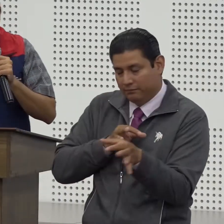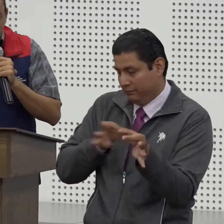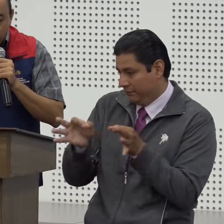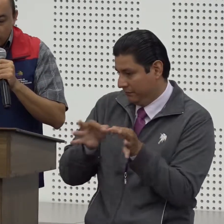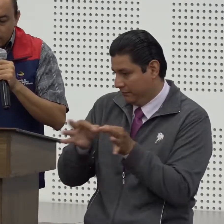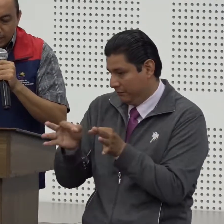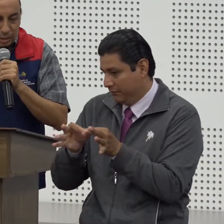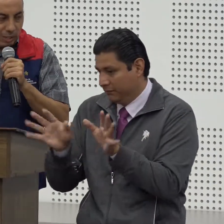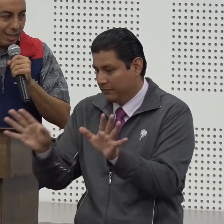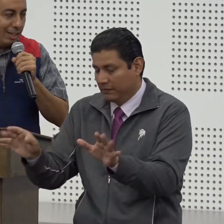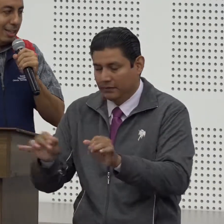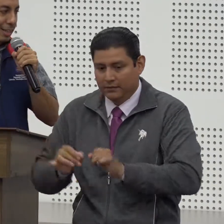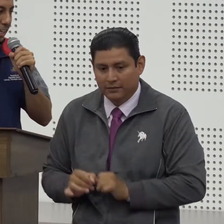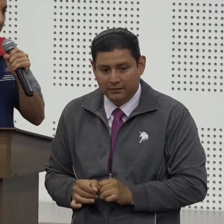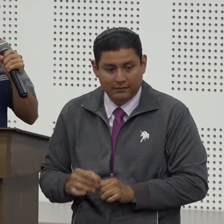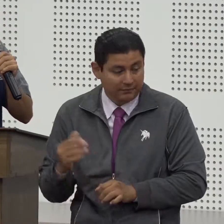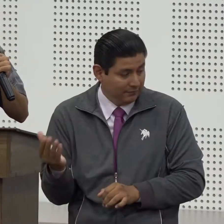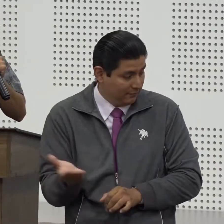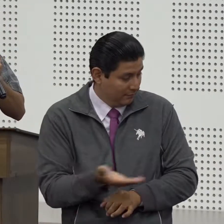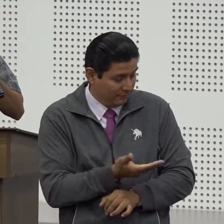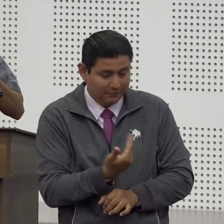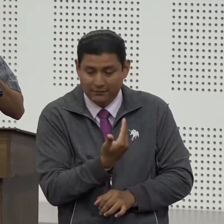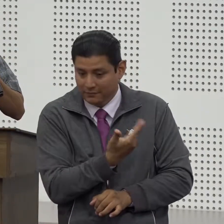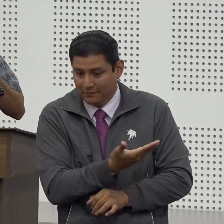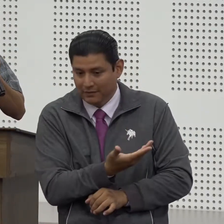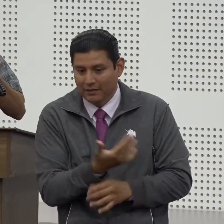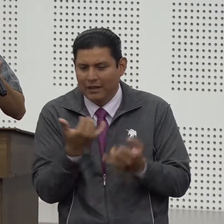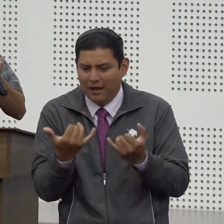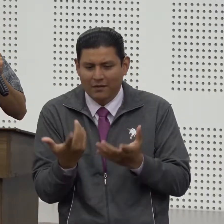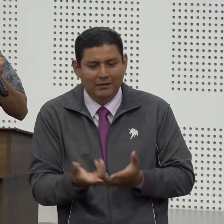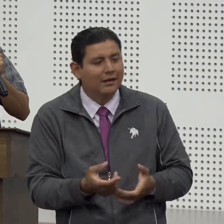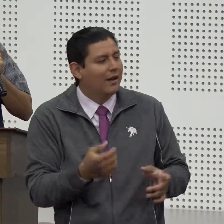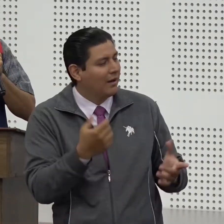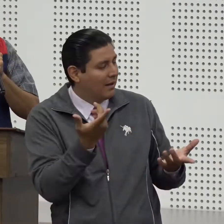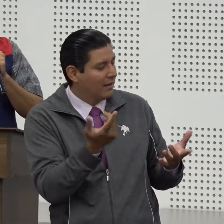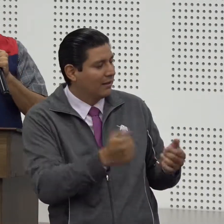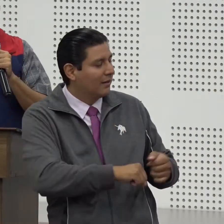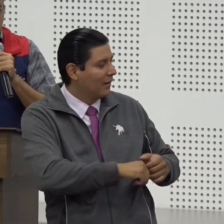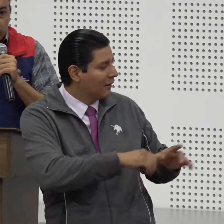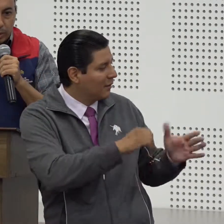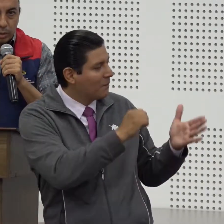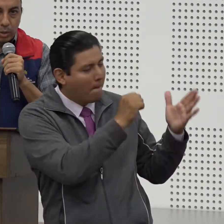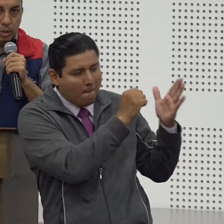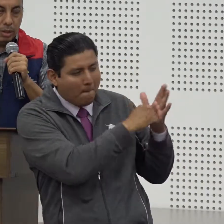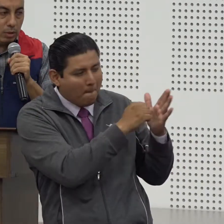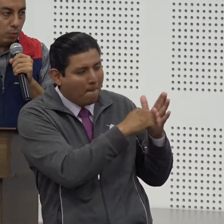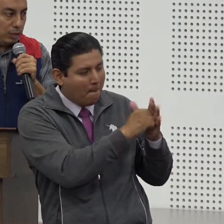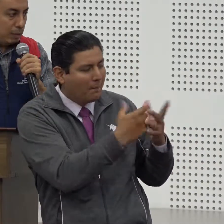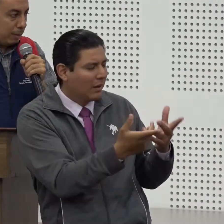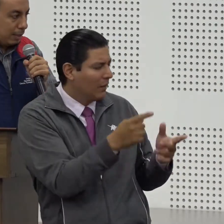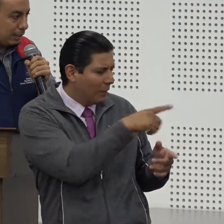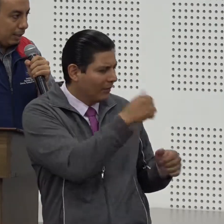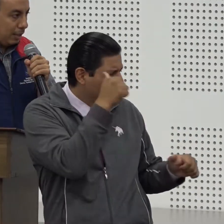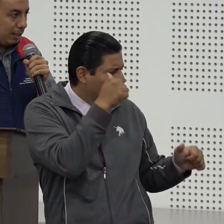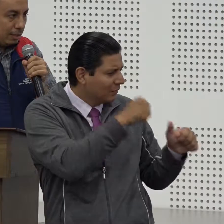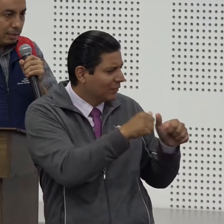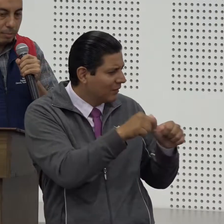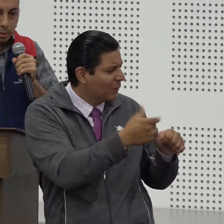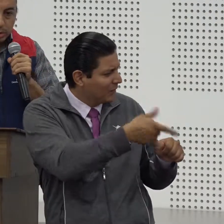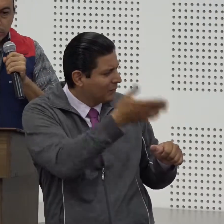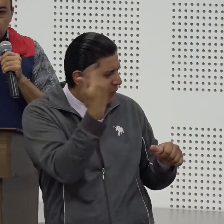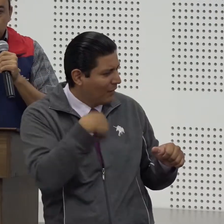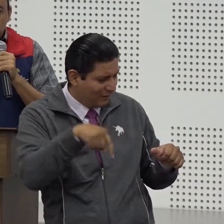no creas Johanna de aquí en adelante te vamos a estar tocando las puertas permanentemente para hacerte acuerdo que tú fuiste parte de